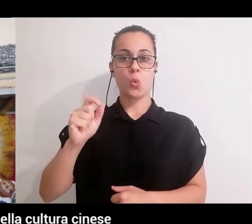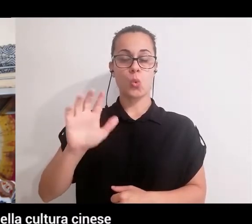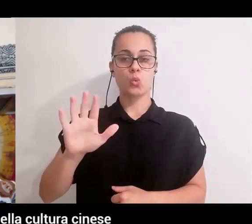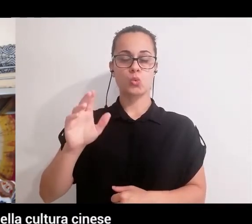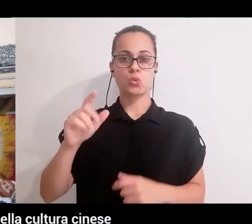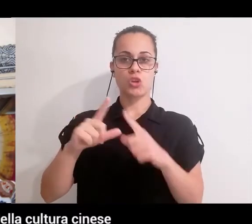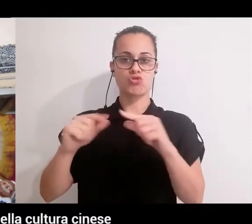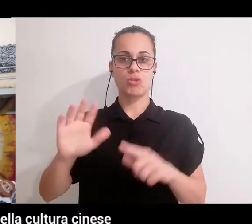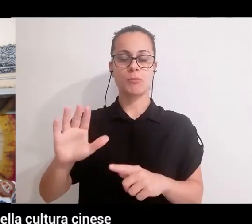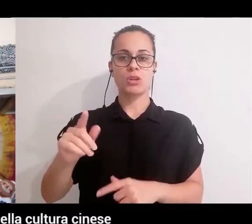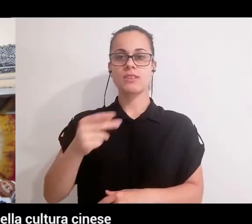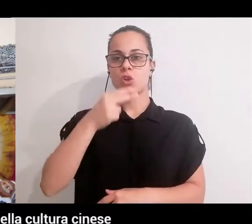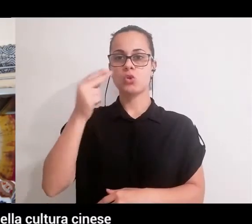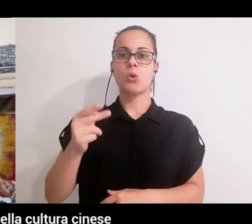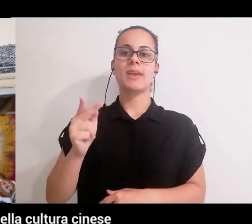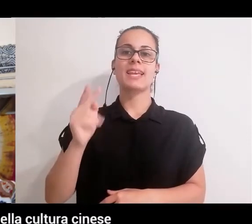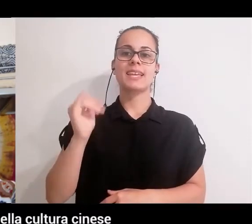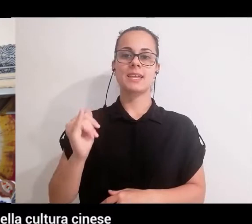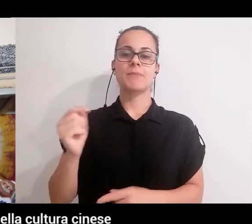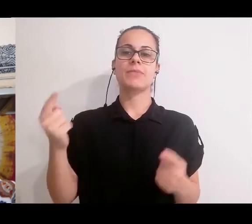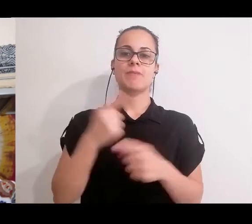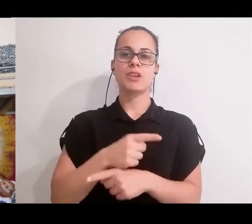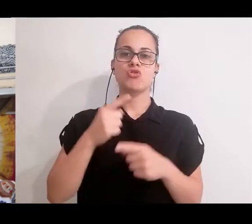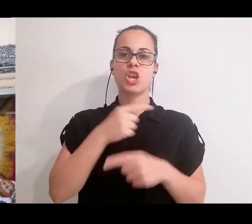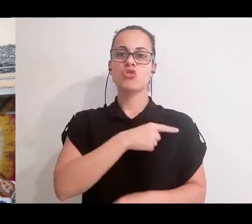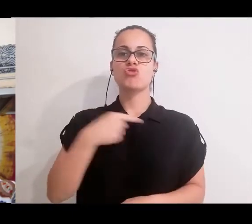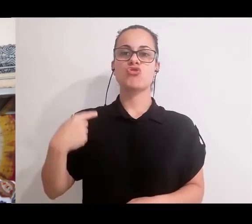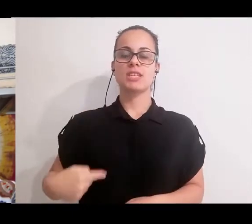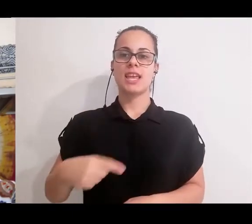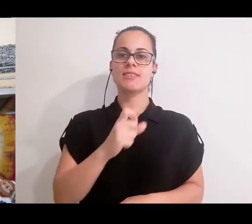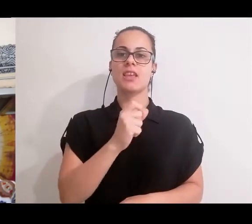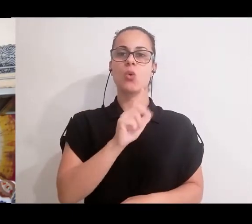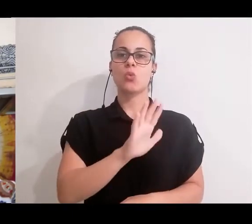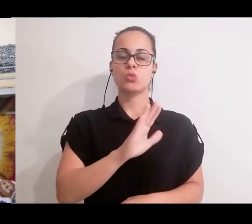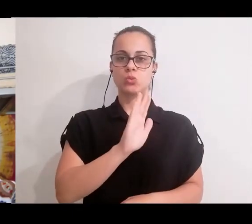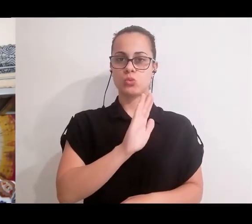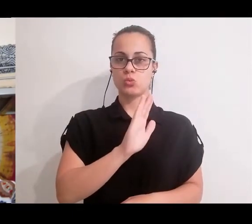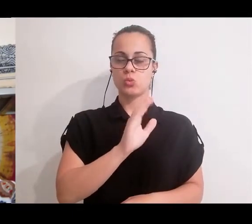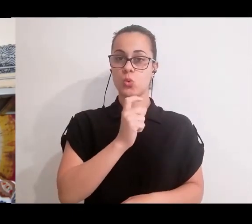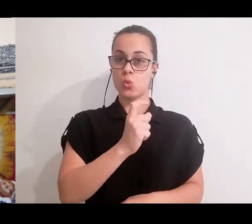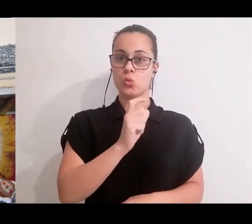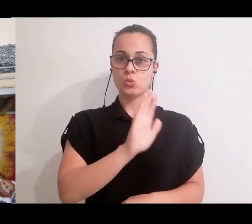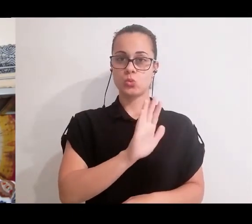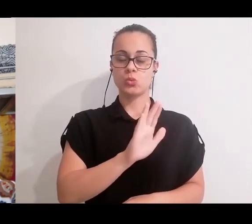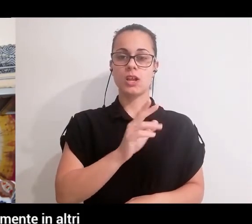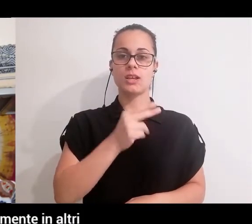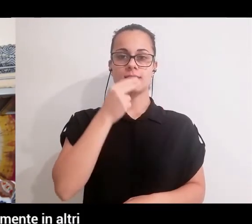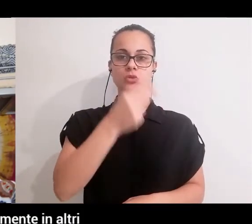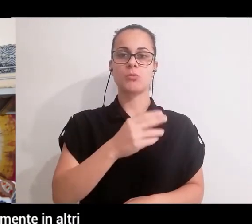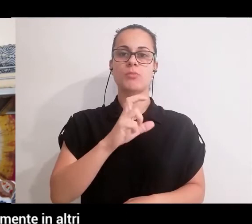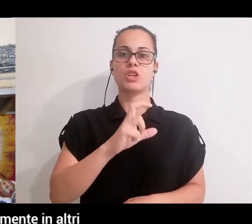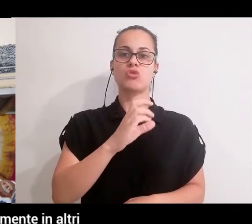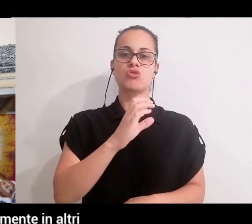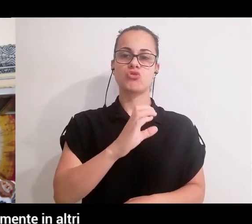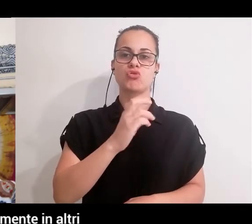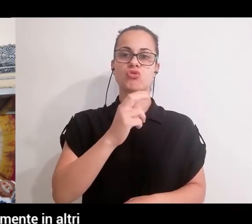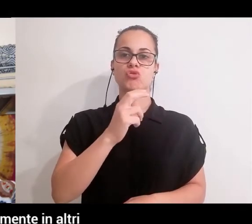quindi questa è'energia individuale. Nella cultura cinese questa tipologia di energia viene chiamata Chi, quindi l